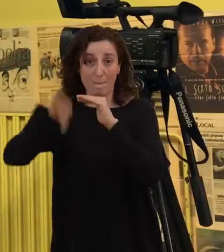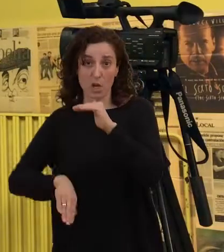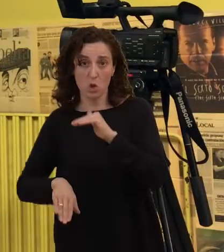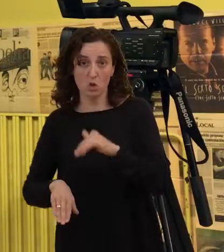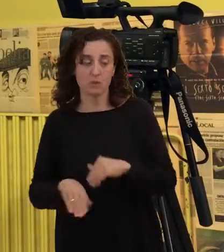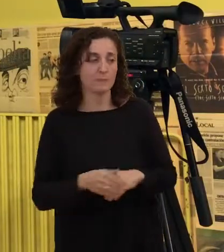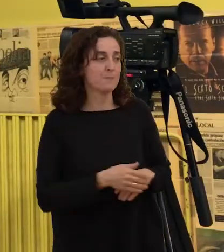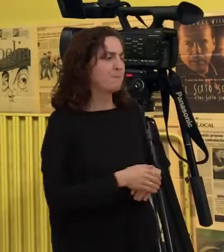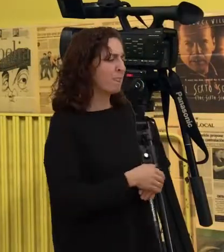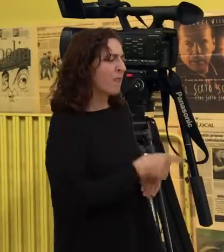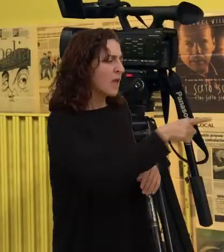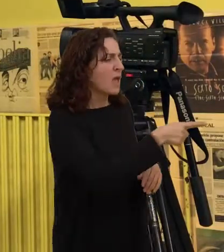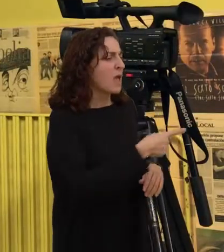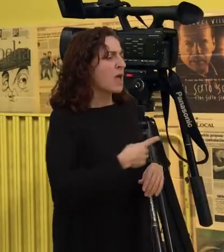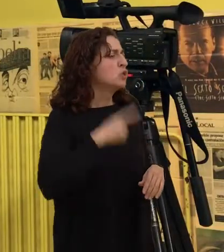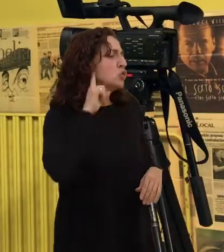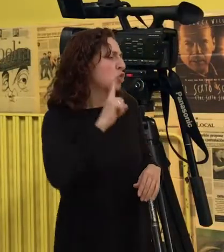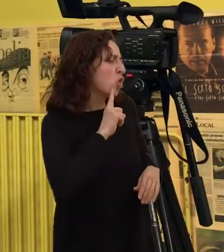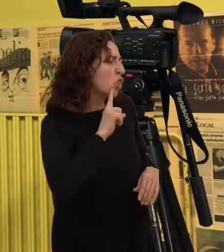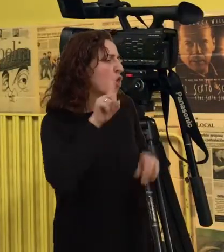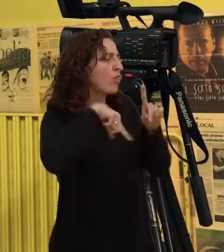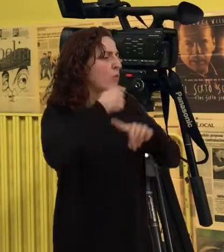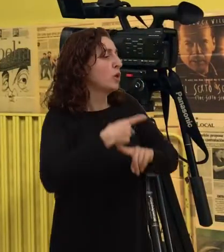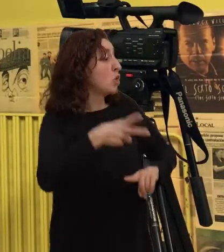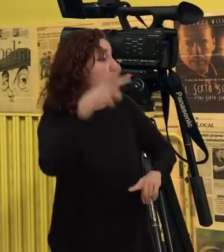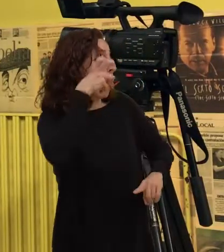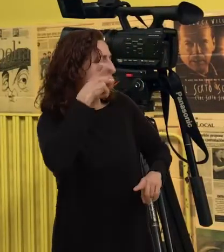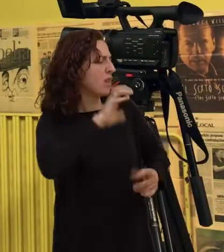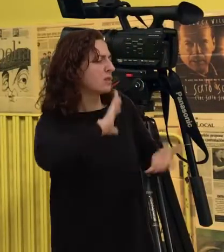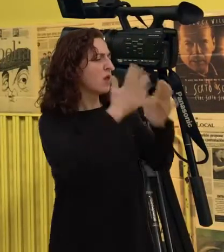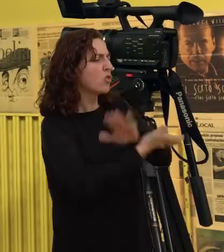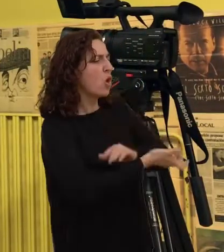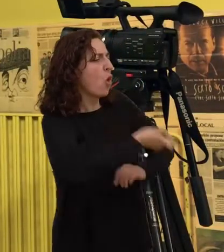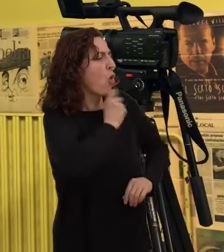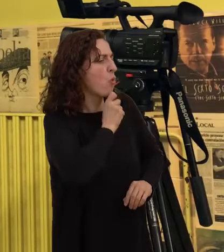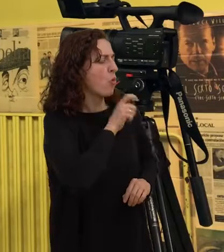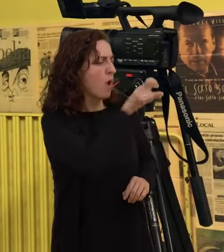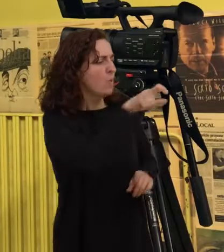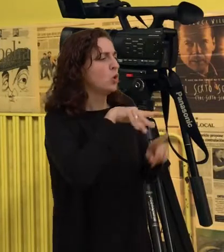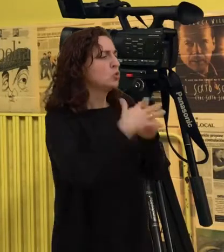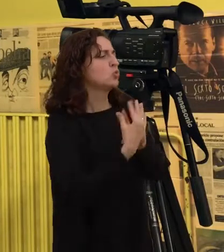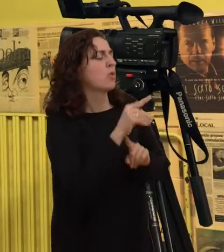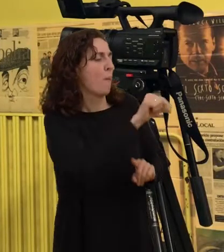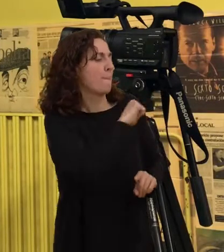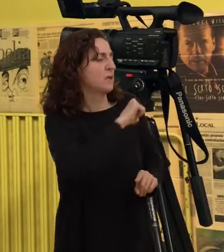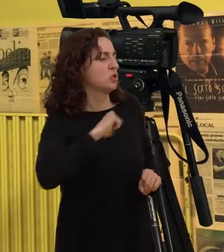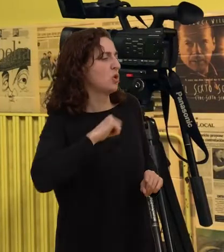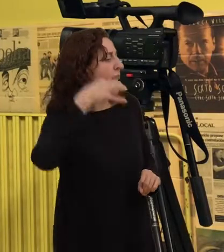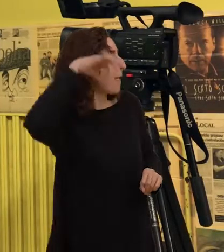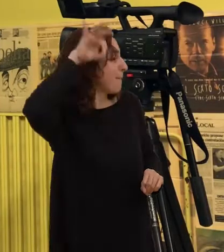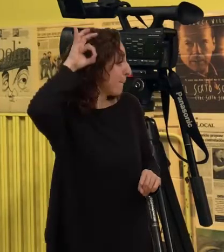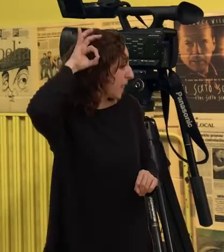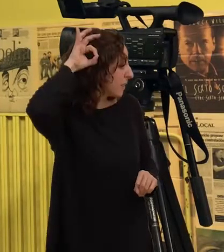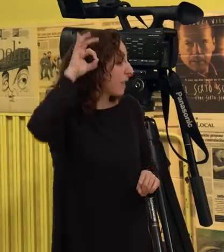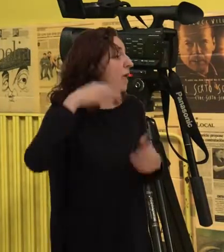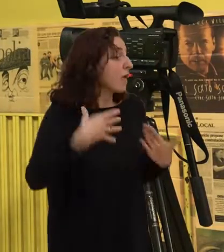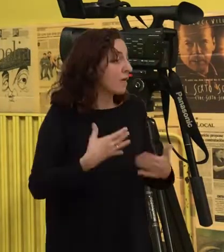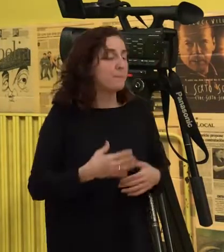esta transición de oír a non oír e viceversa? Por exemplo, en sú caso personal con o implante coclear. A